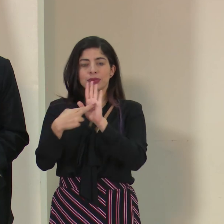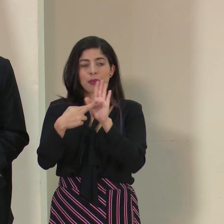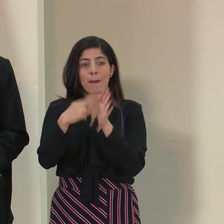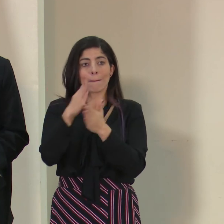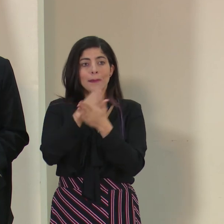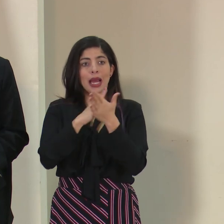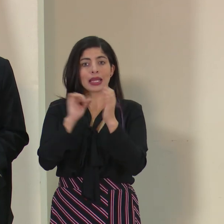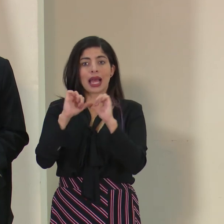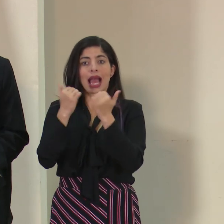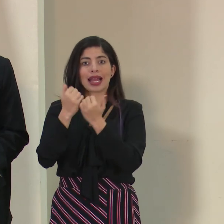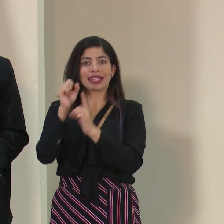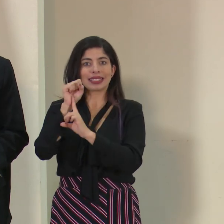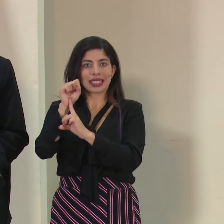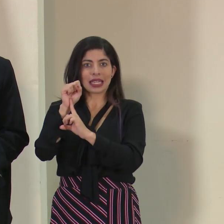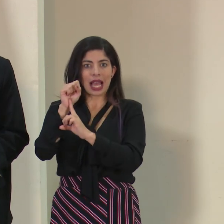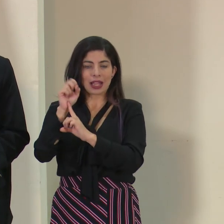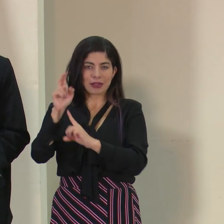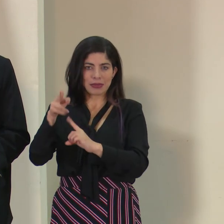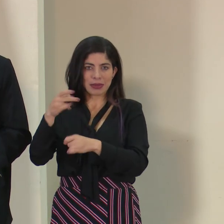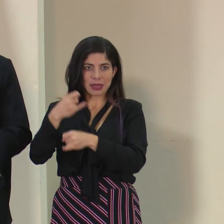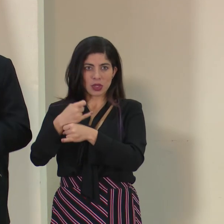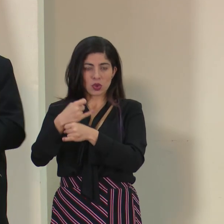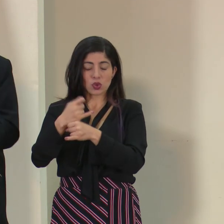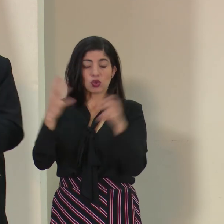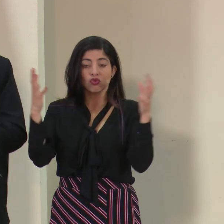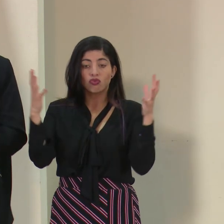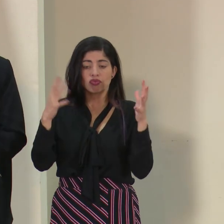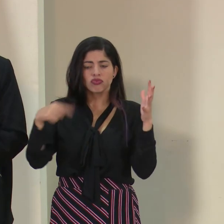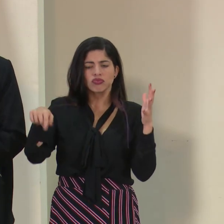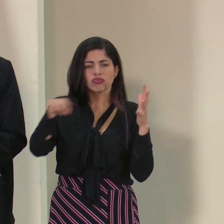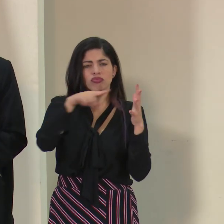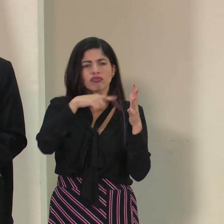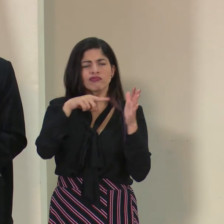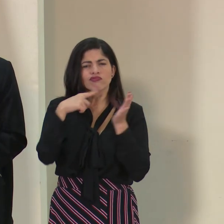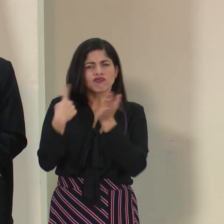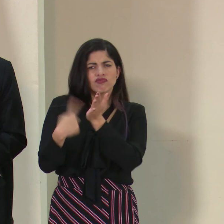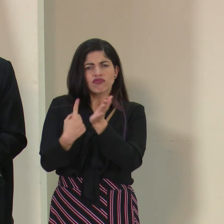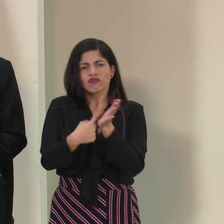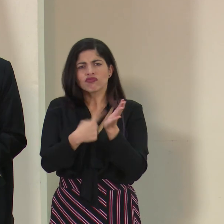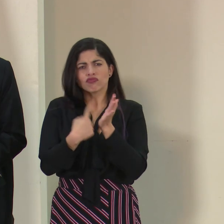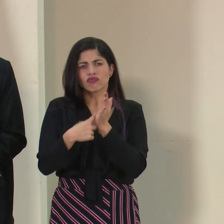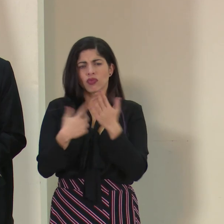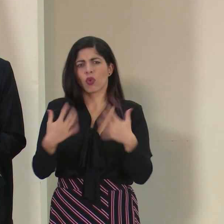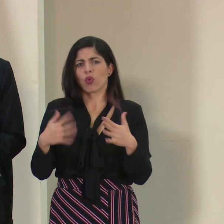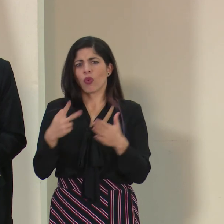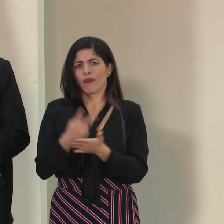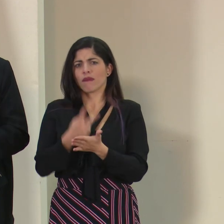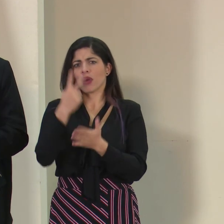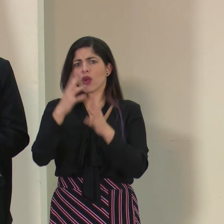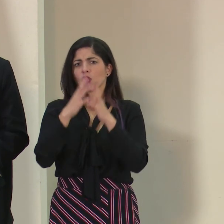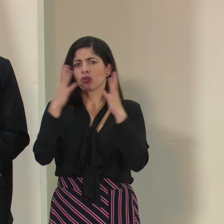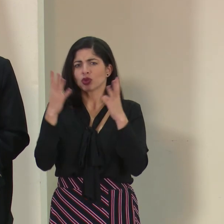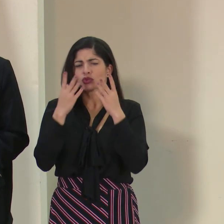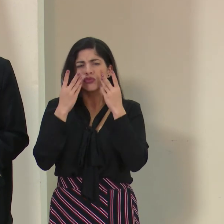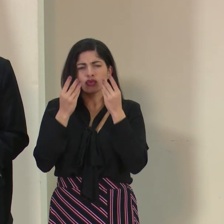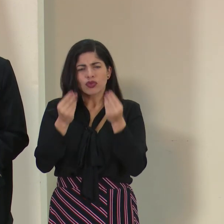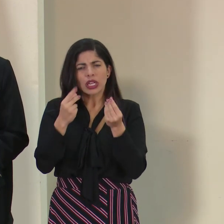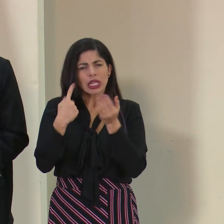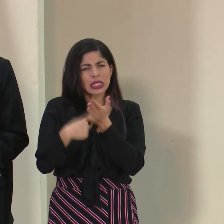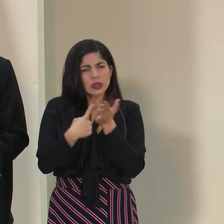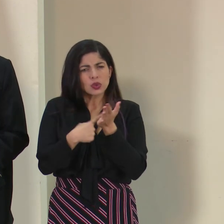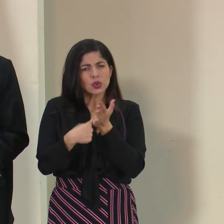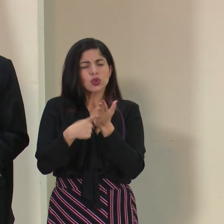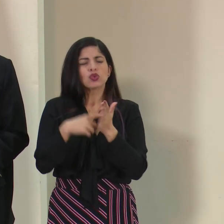sector sindical de la institución, donde tuvimos un foro muy valioso y muy rico en